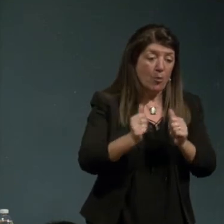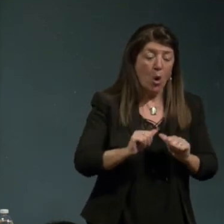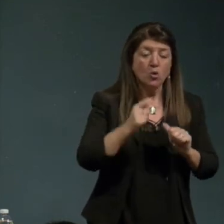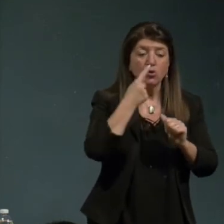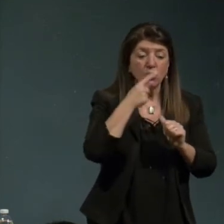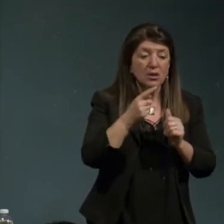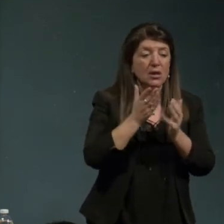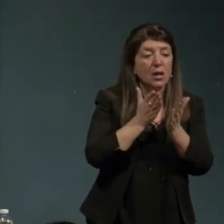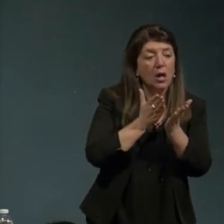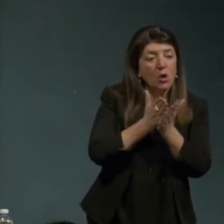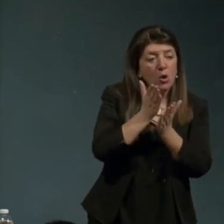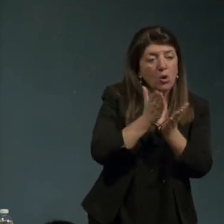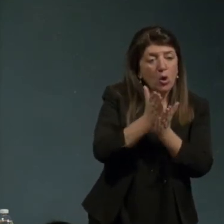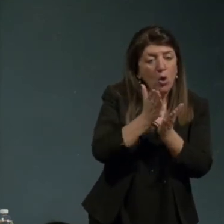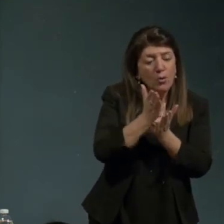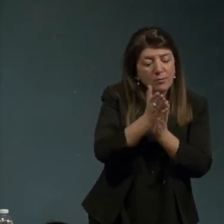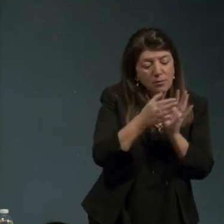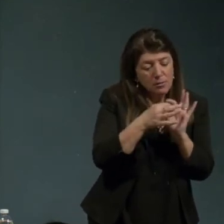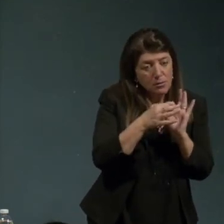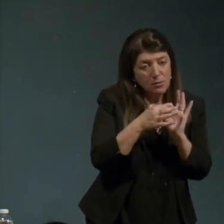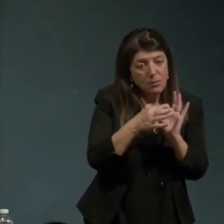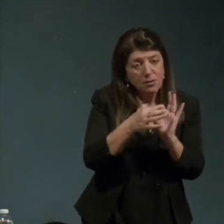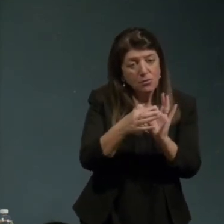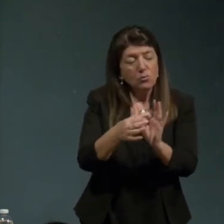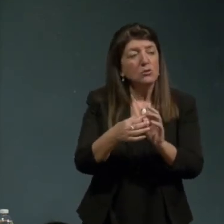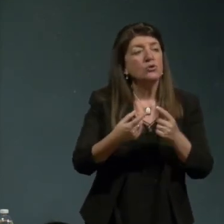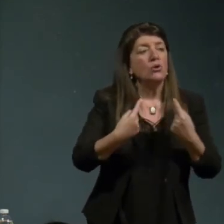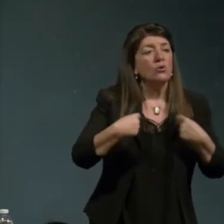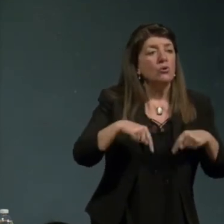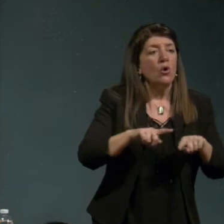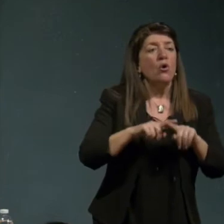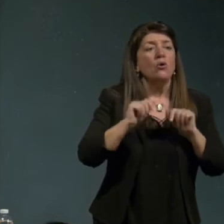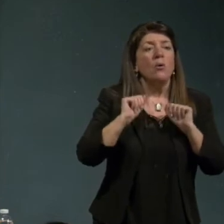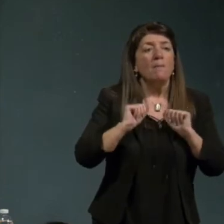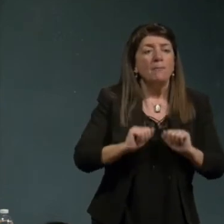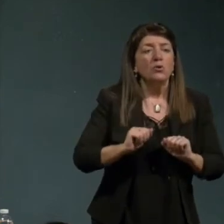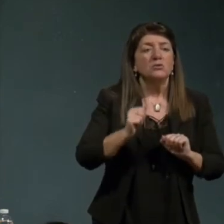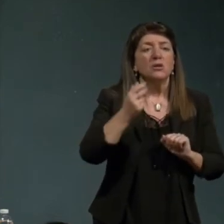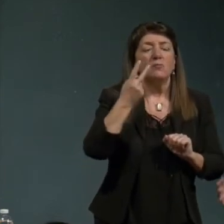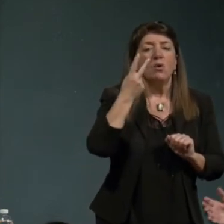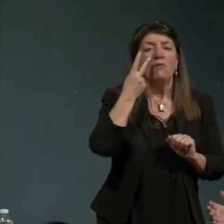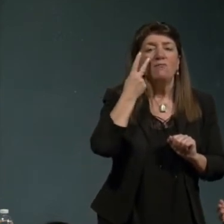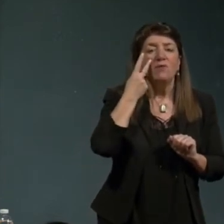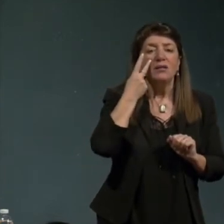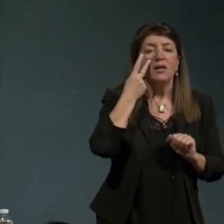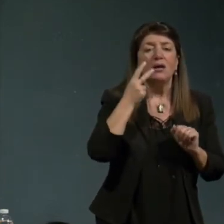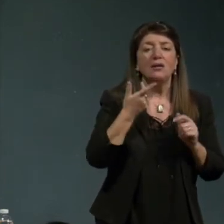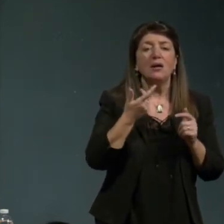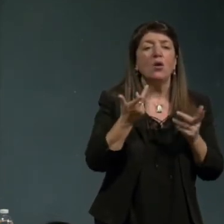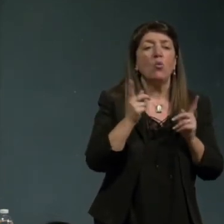perché noi possiamo vedere il mondo in pesettina separata